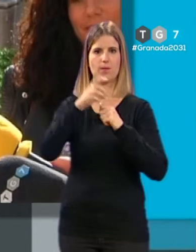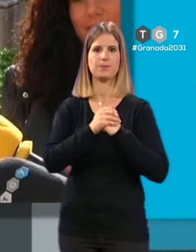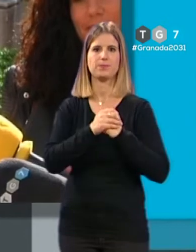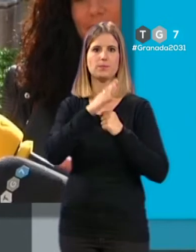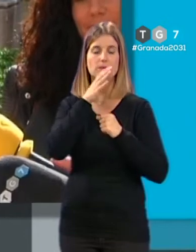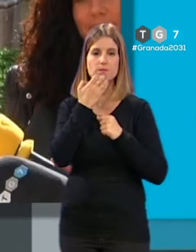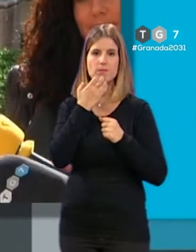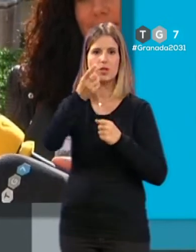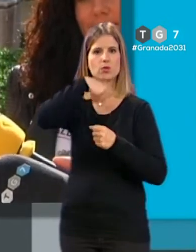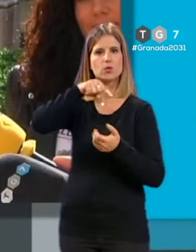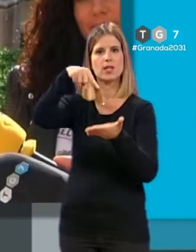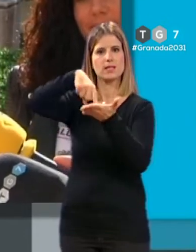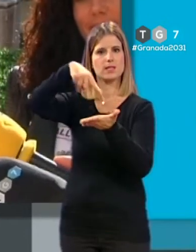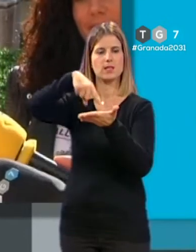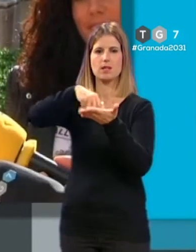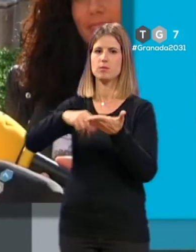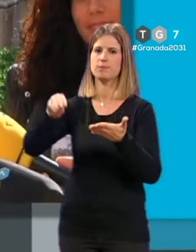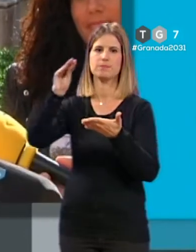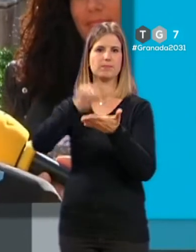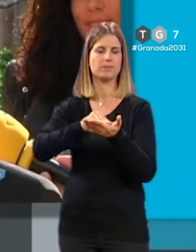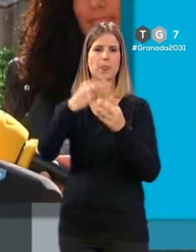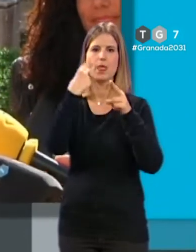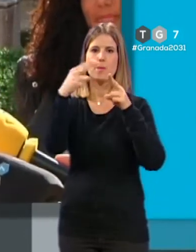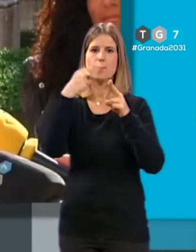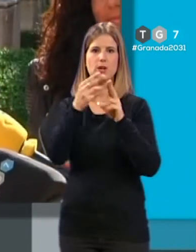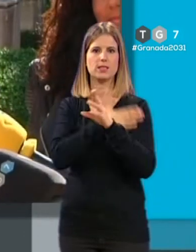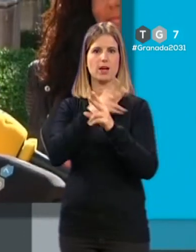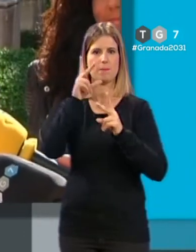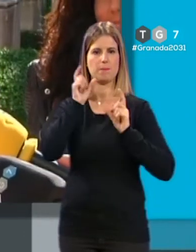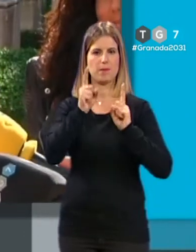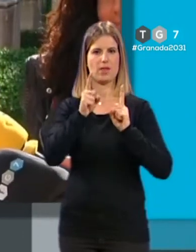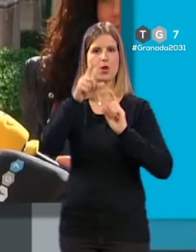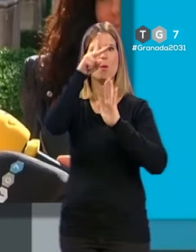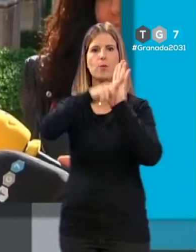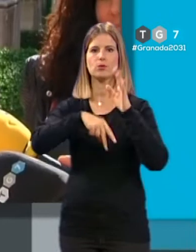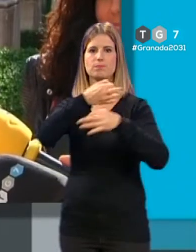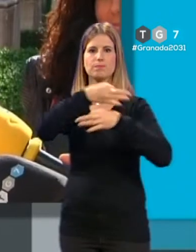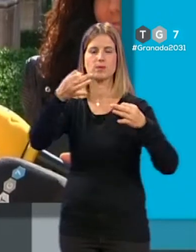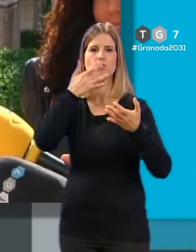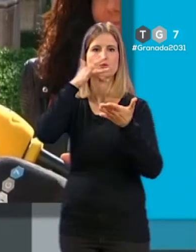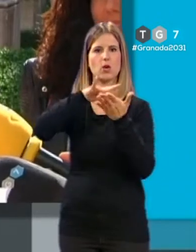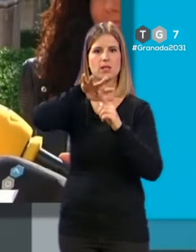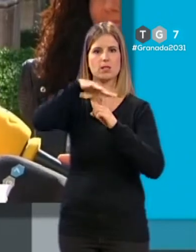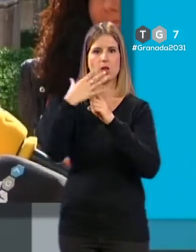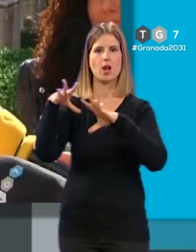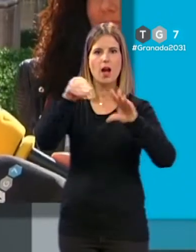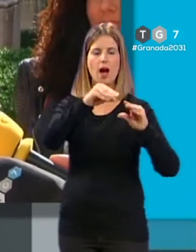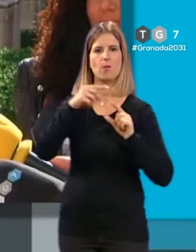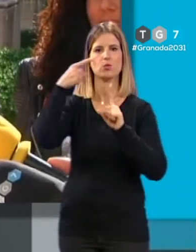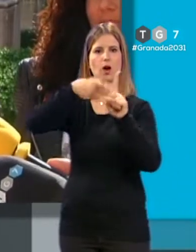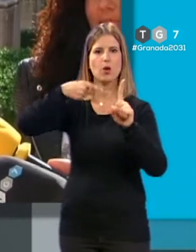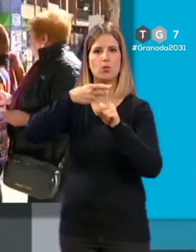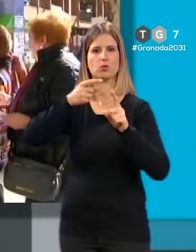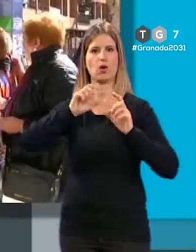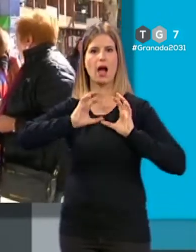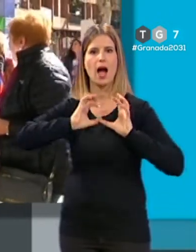exigimos nuevamente políticas de prevención y protocolos efectivos ante situaciones de acoso de abuso y agresión sexual